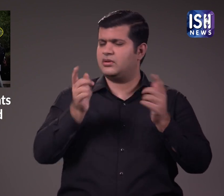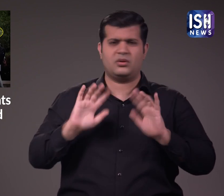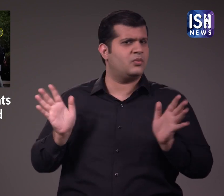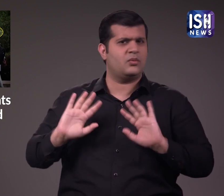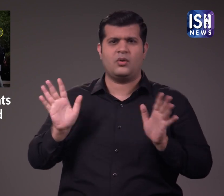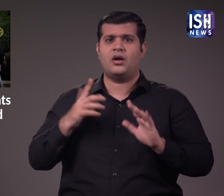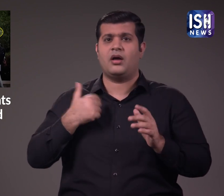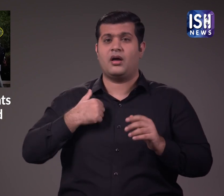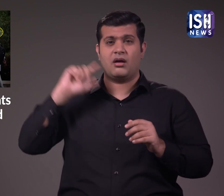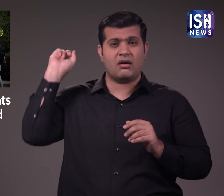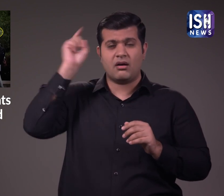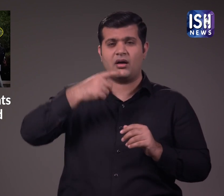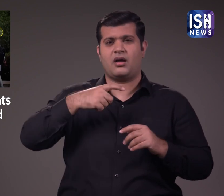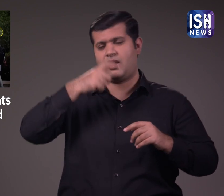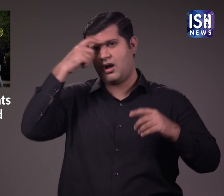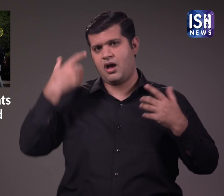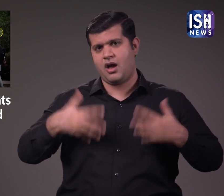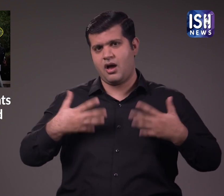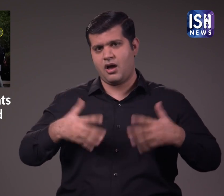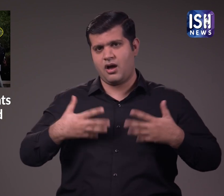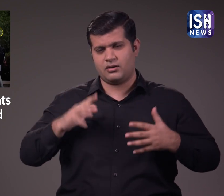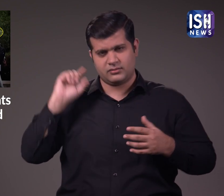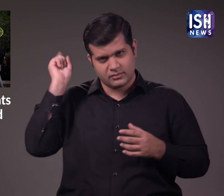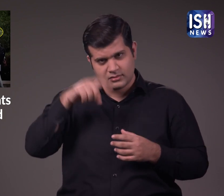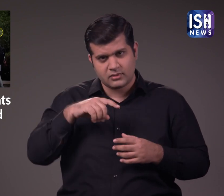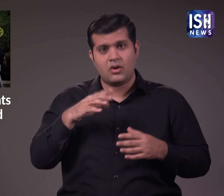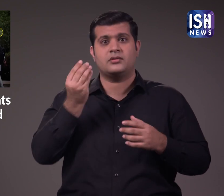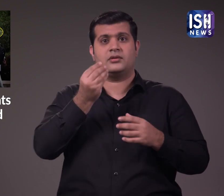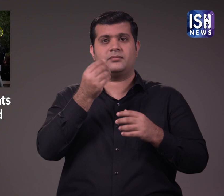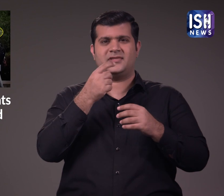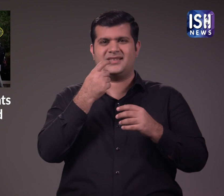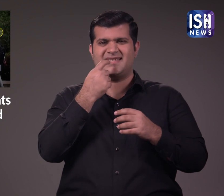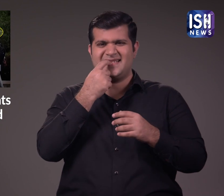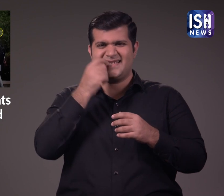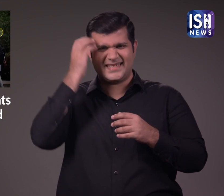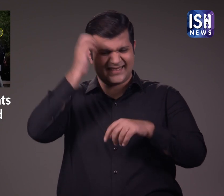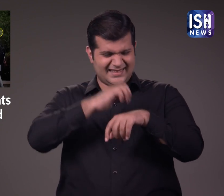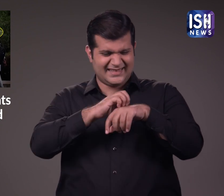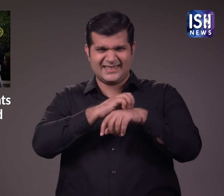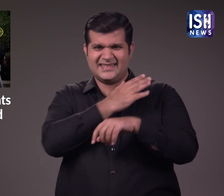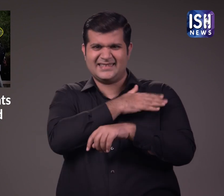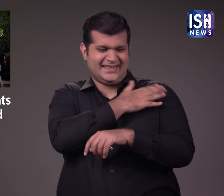किसी ने कहा कि गर्मी की वज़े से तो किसी ने डैंडरफ की समस्या की वज़े से